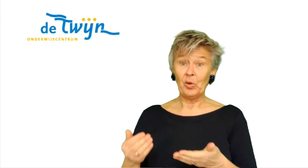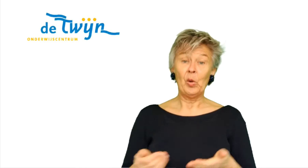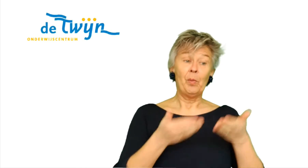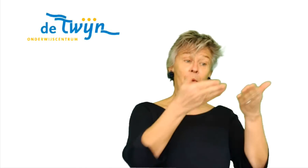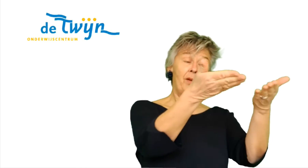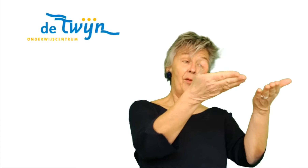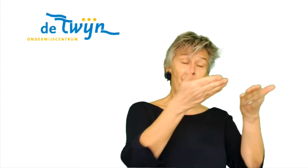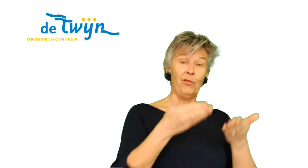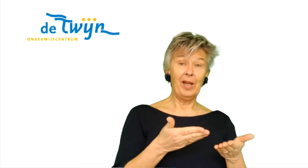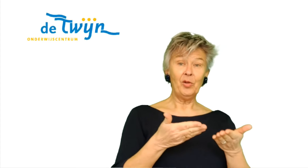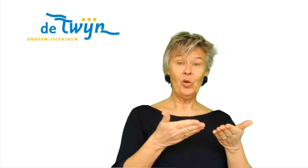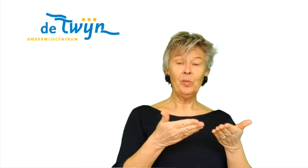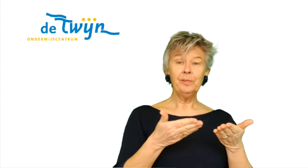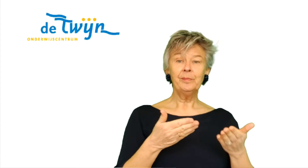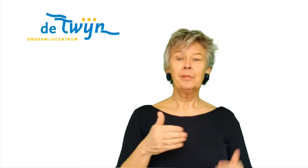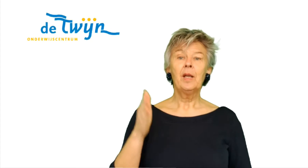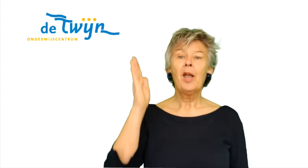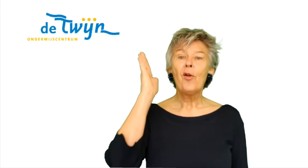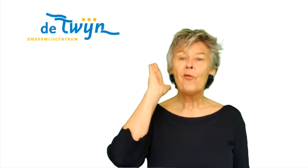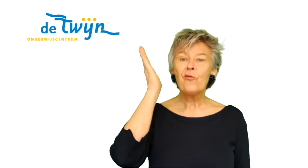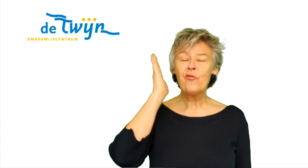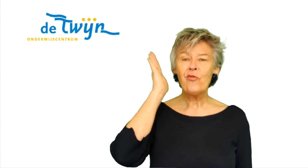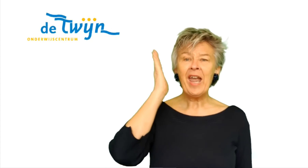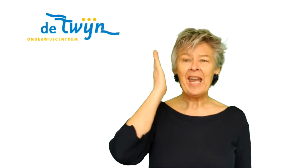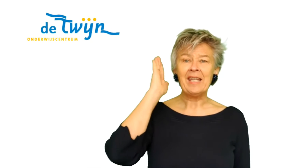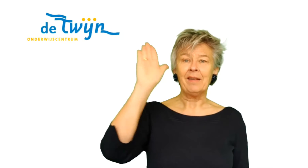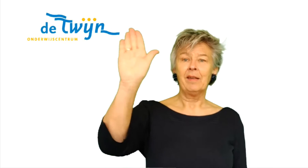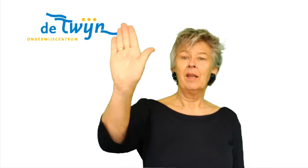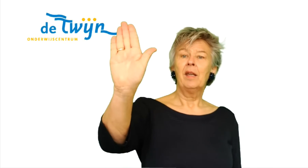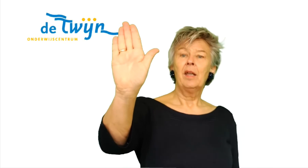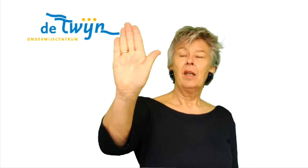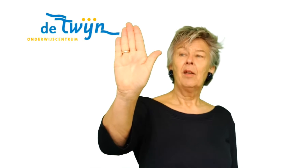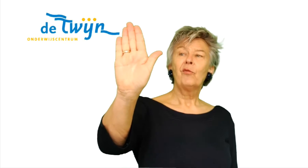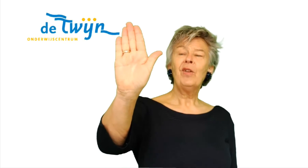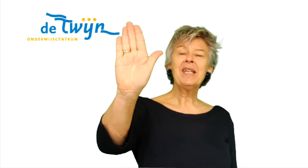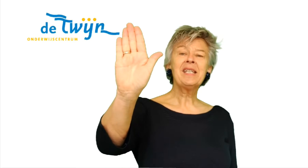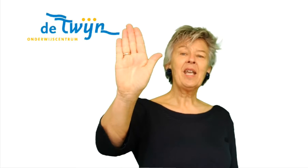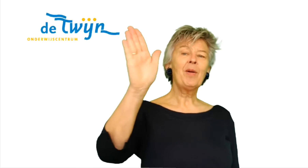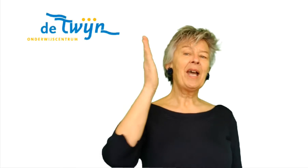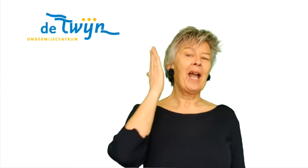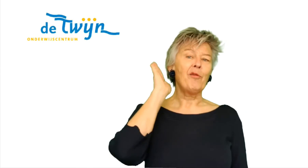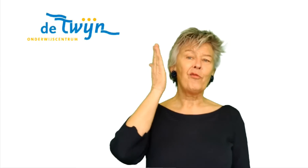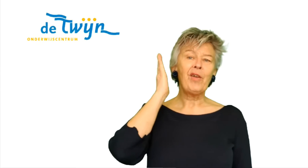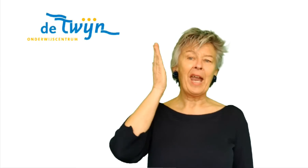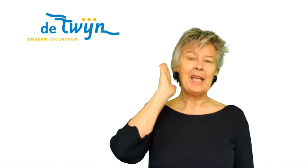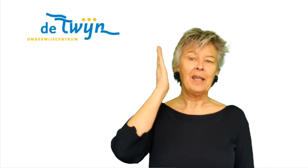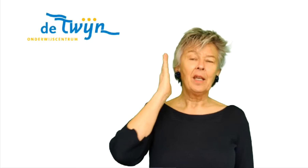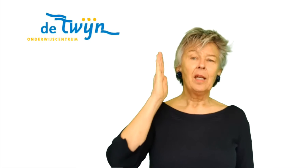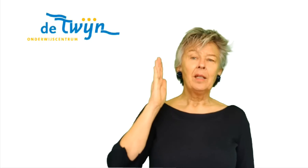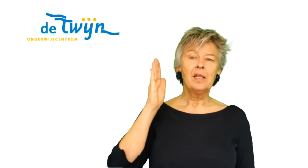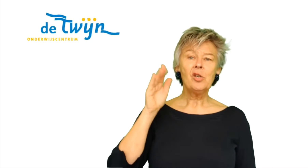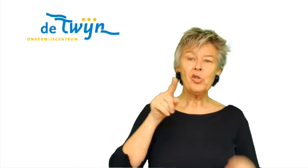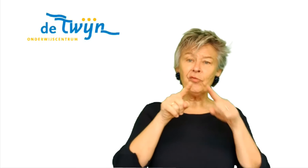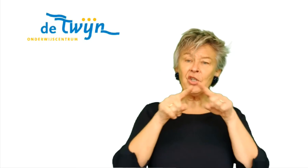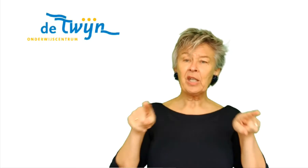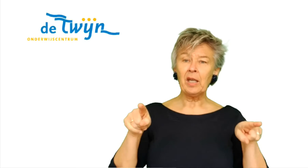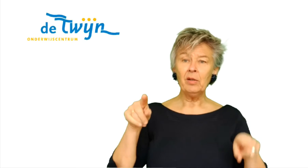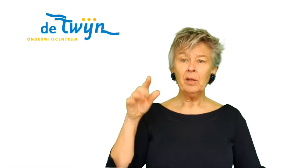Welkom, welkom, fijn. Vingers tegen elkaar aan, fijn. Er is dus een verschil.